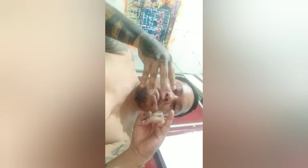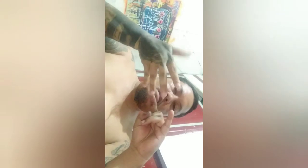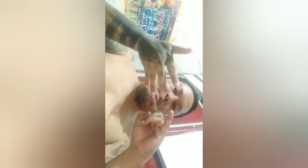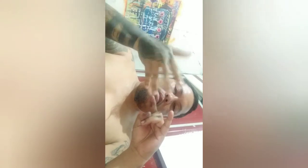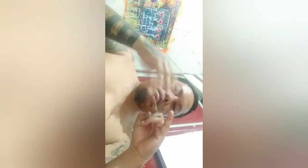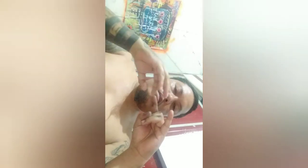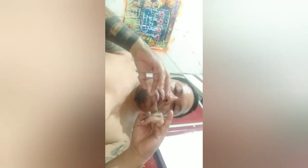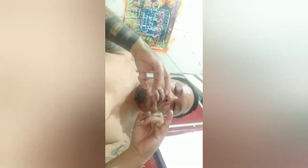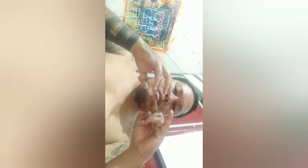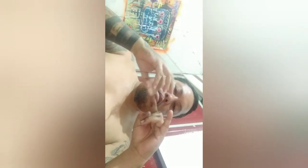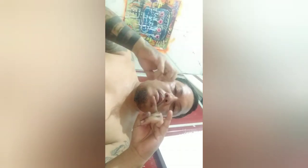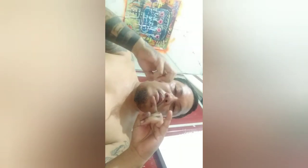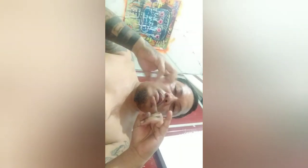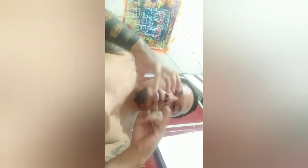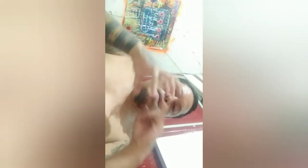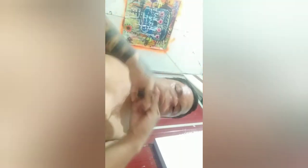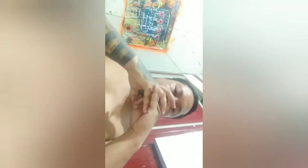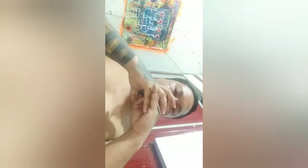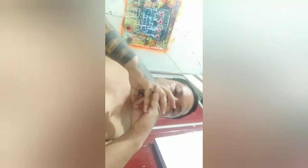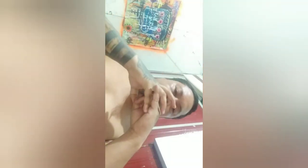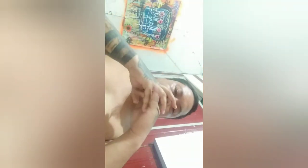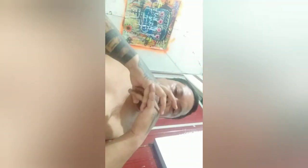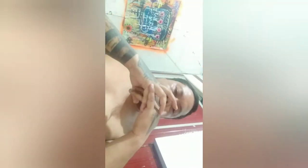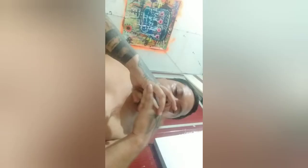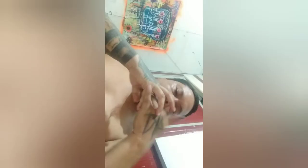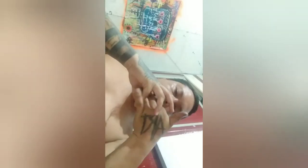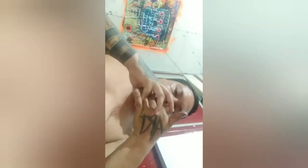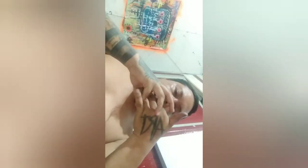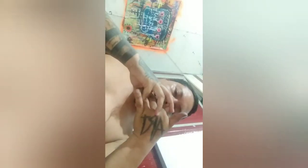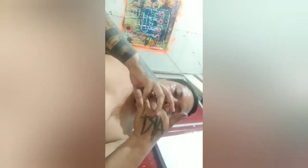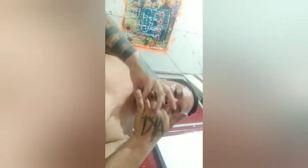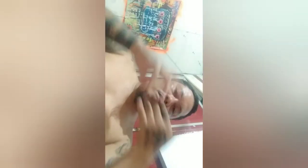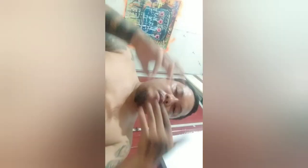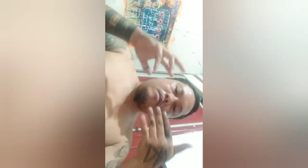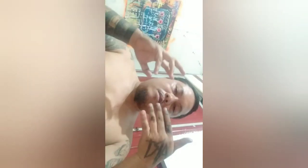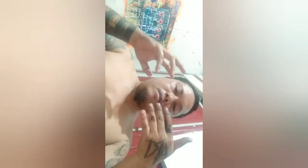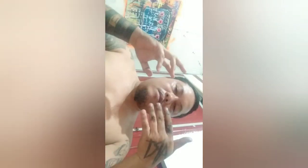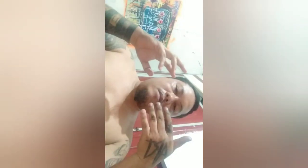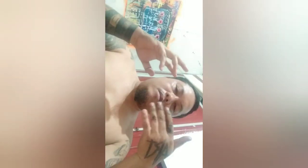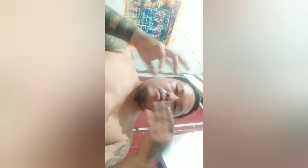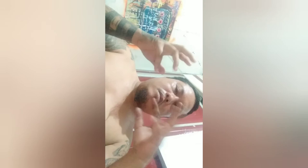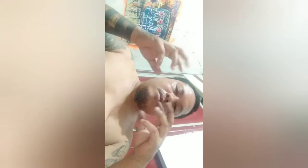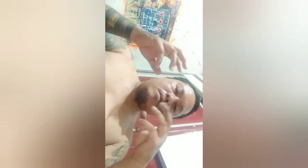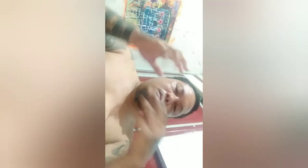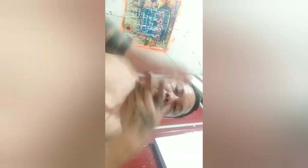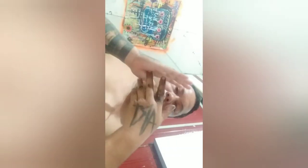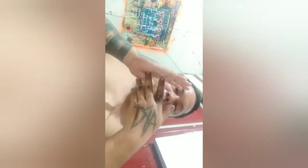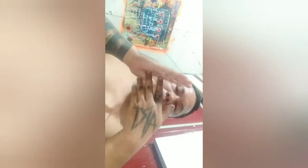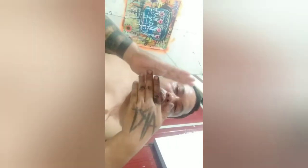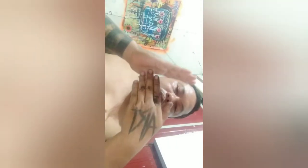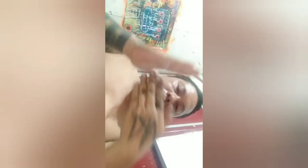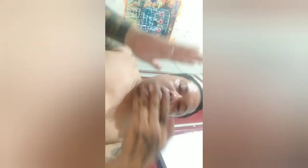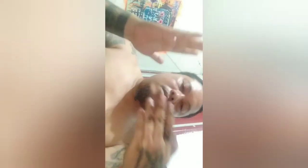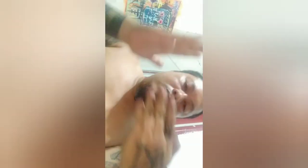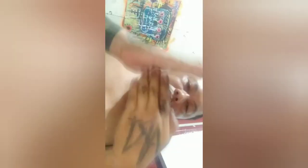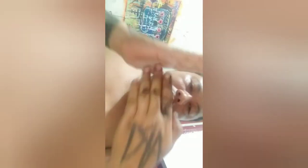si Panty si Panty Panty oo Tama ba eh kauna-unang SONA ng Pangulo eh hindi siya nagmura